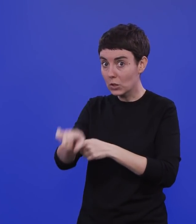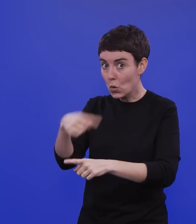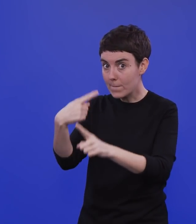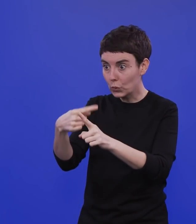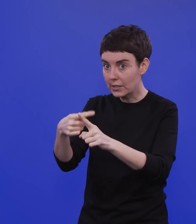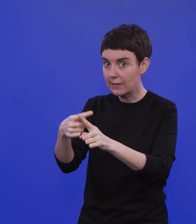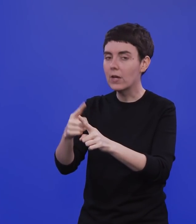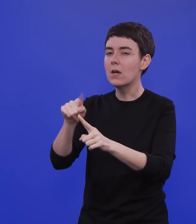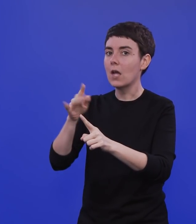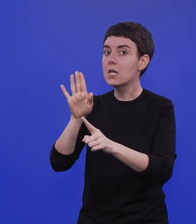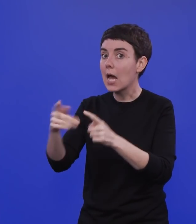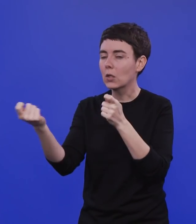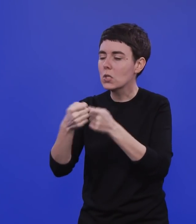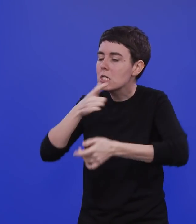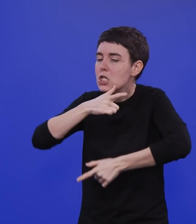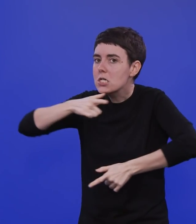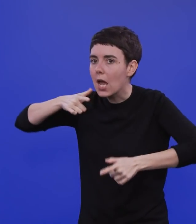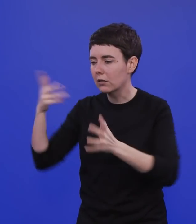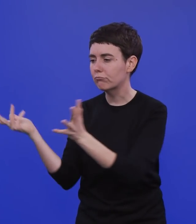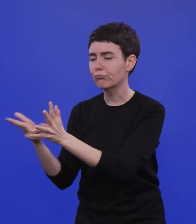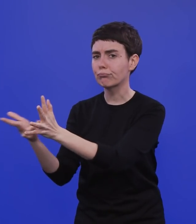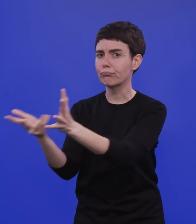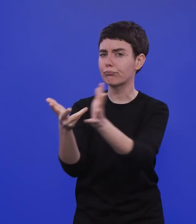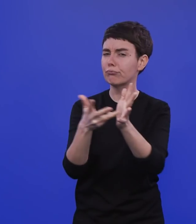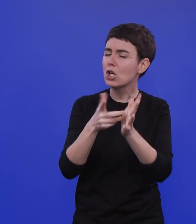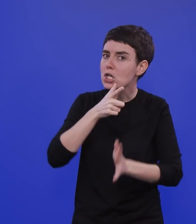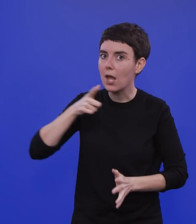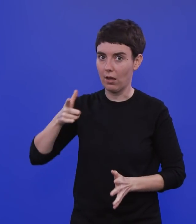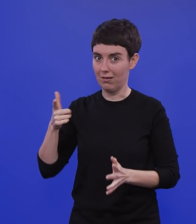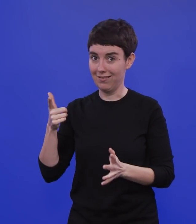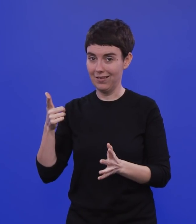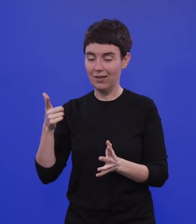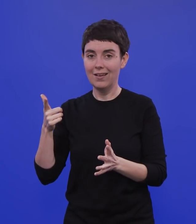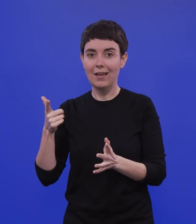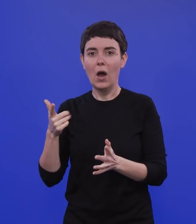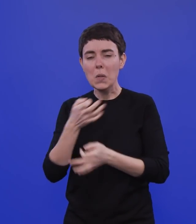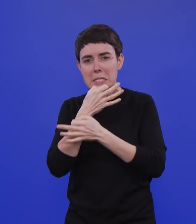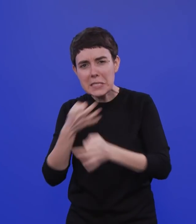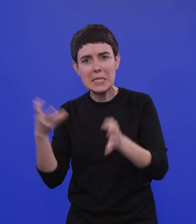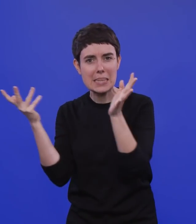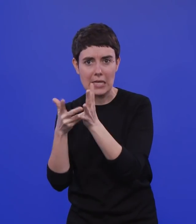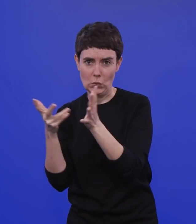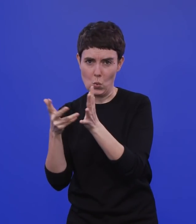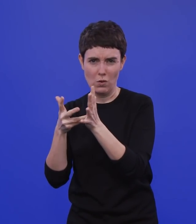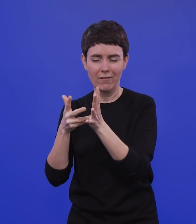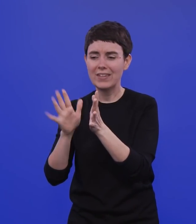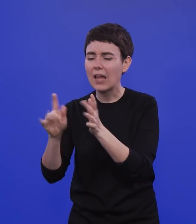strenge Fallverfolgung gemacht. Und man schaut ganz genau hin, inklusive einer ganz genauen Testung der gesamten Kontaktumgebung.